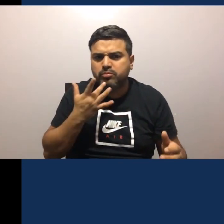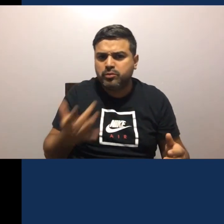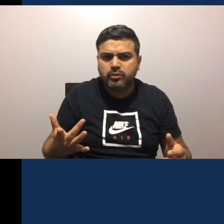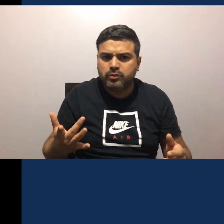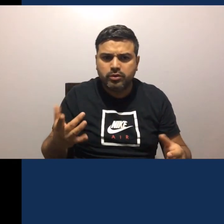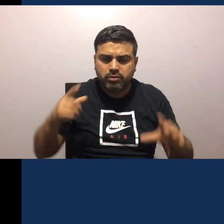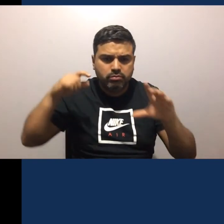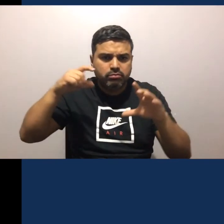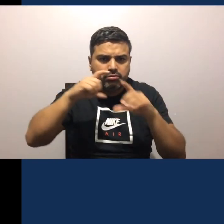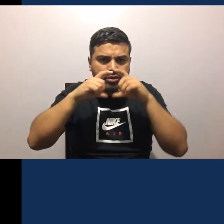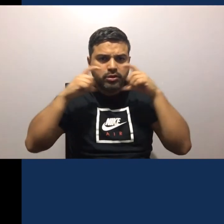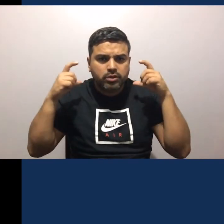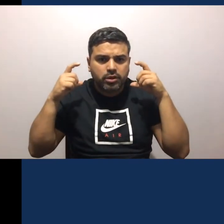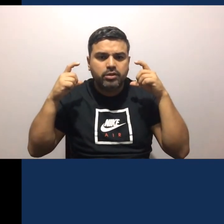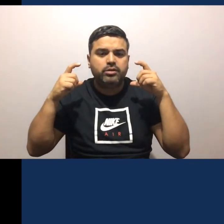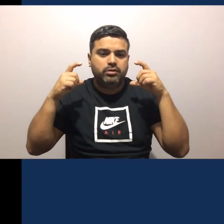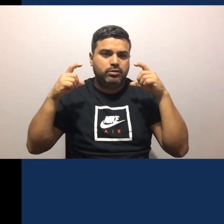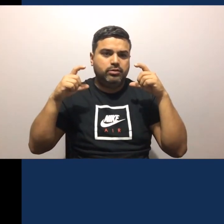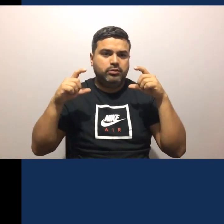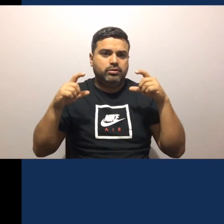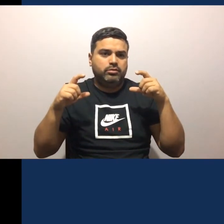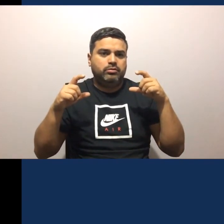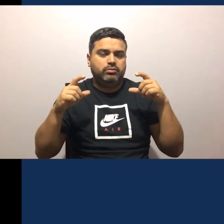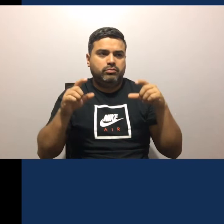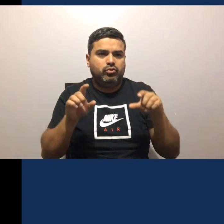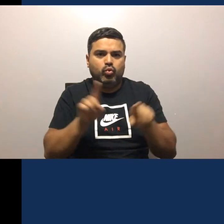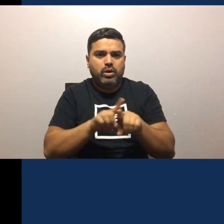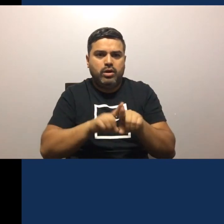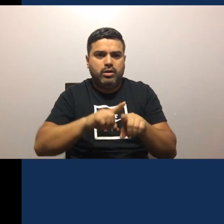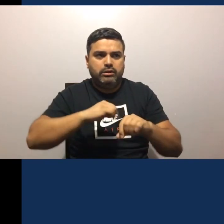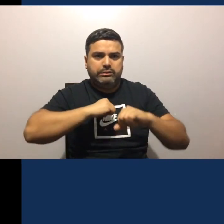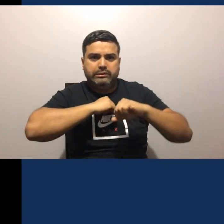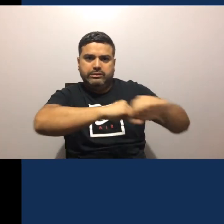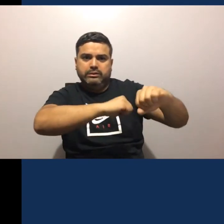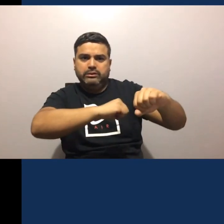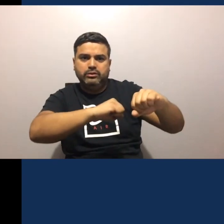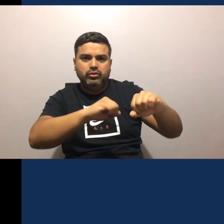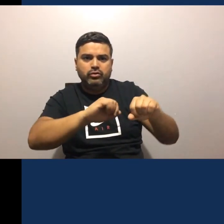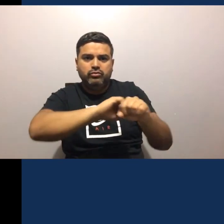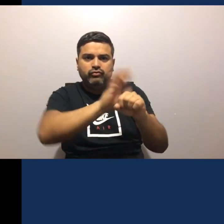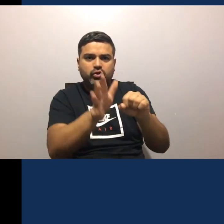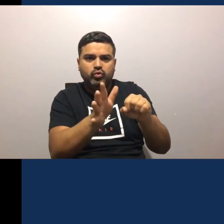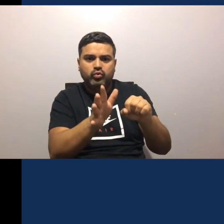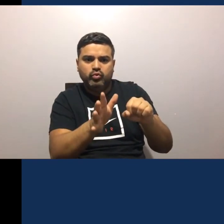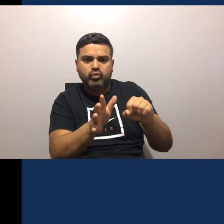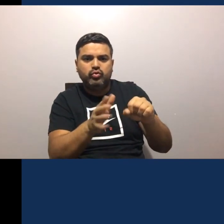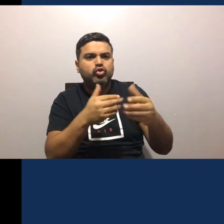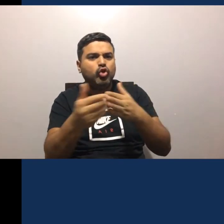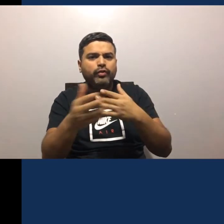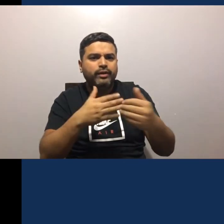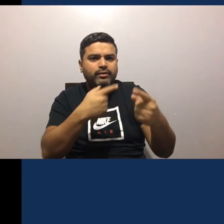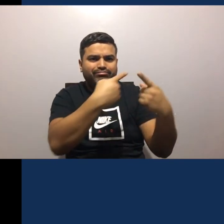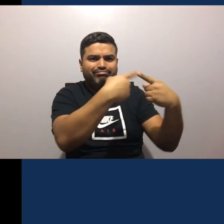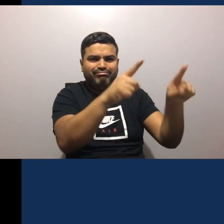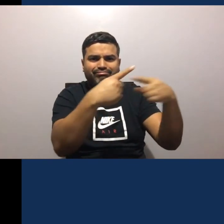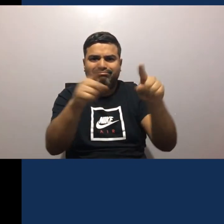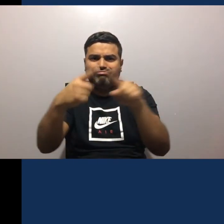Con esta Mascarilla Puedes evitar El contagio Del coronavirus En cualquier lugar